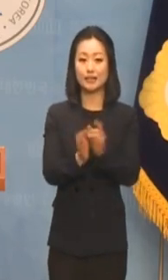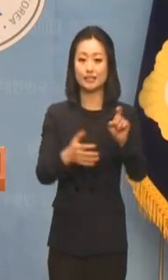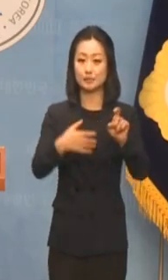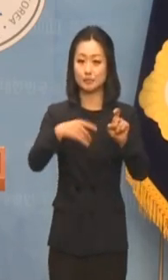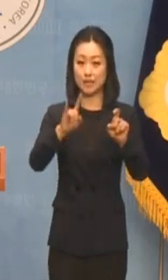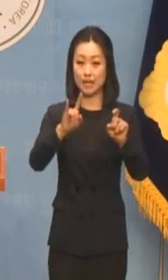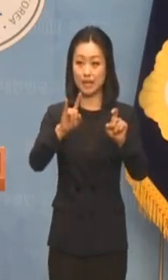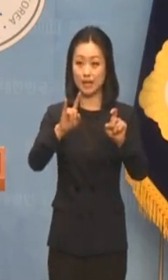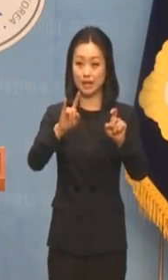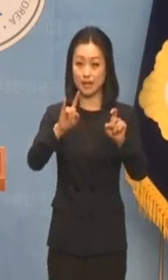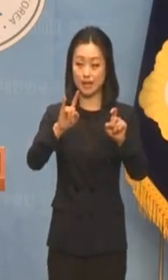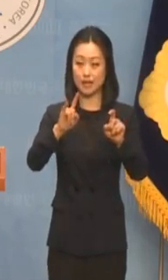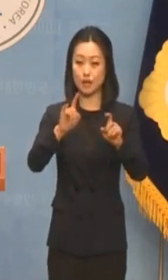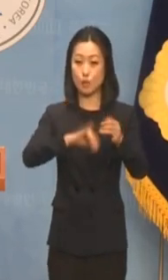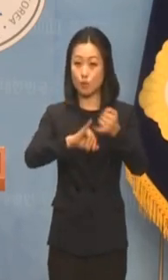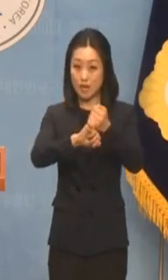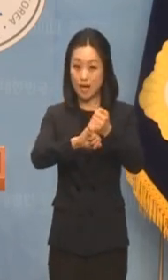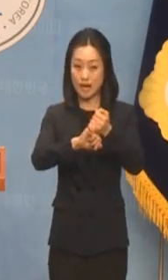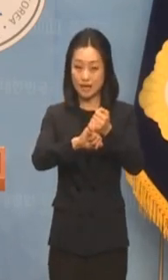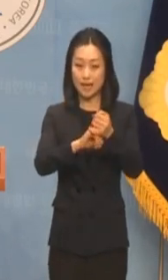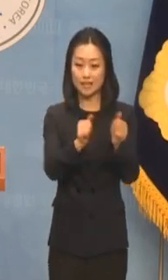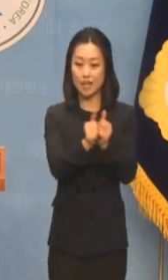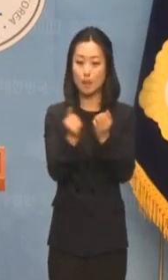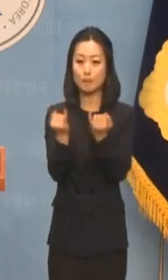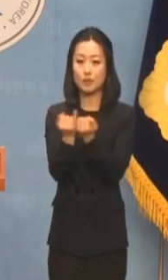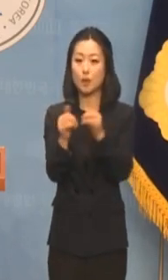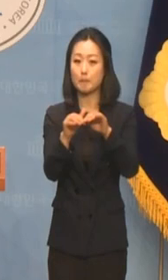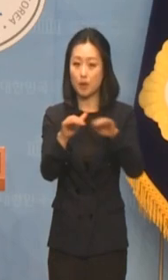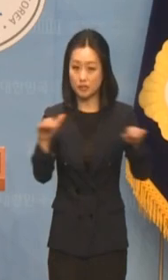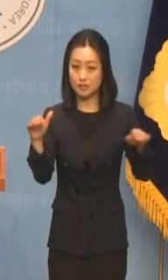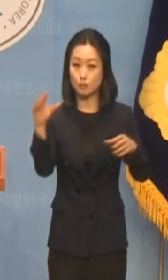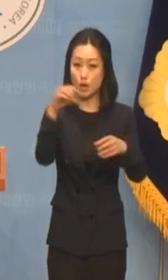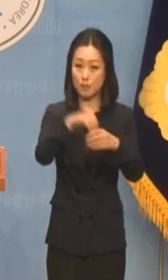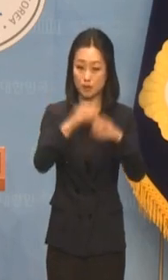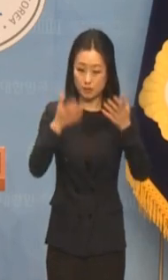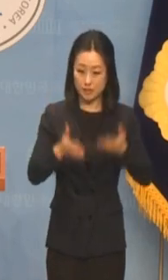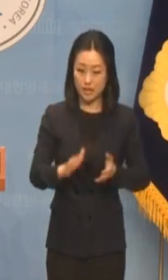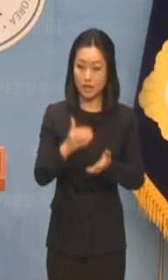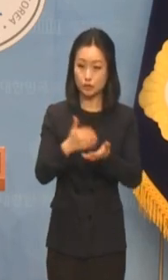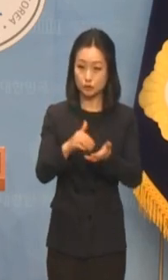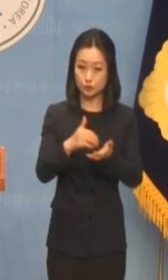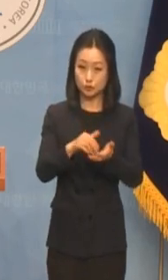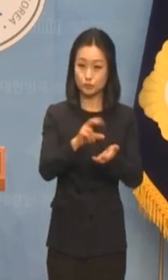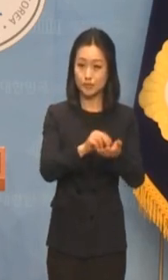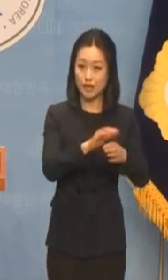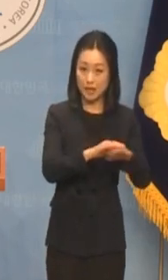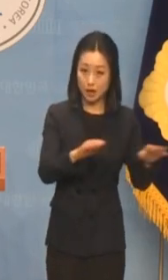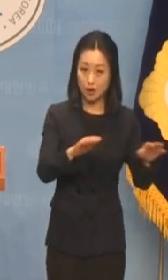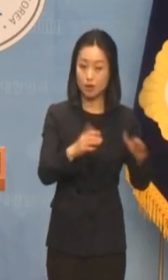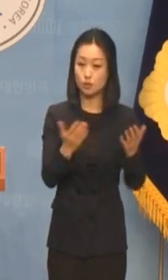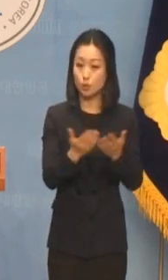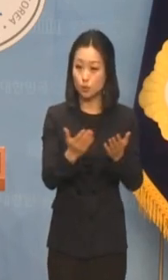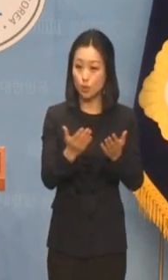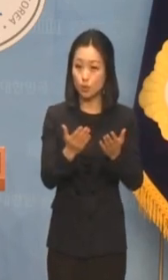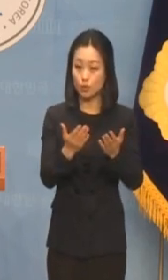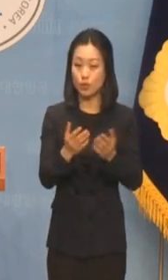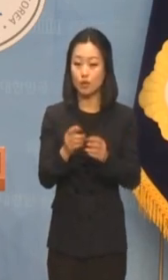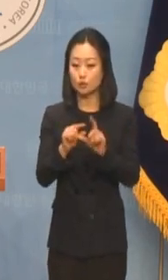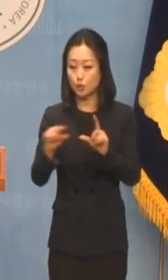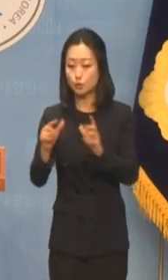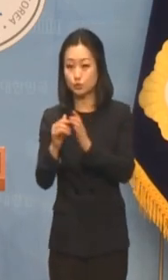의제의 성평등을 포함했고 저출생, 돌봄, 노동, 소수자 인권 분야에